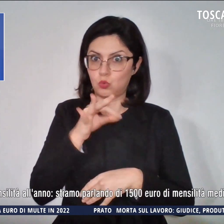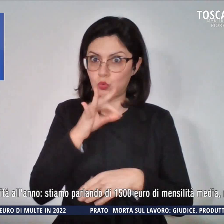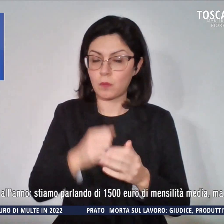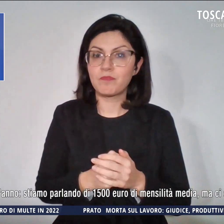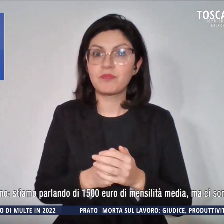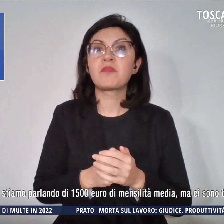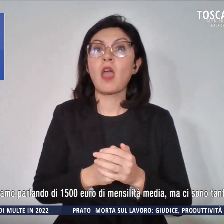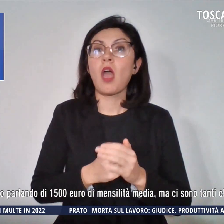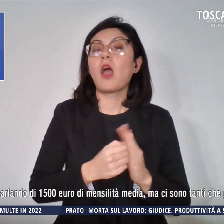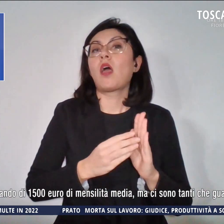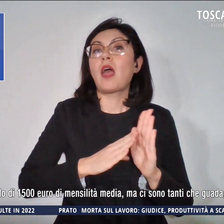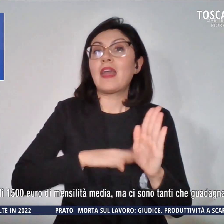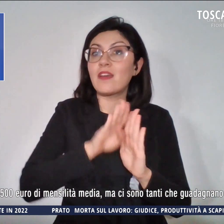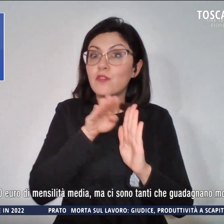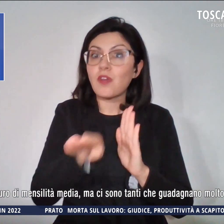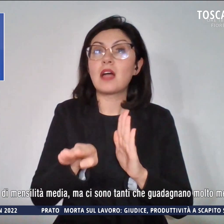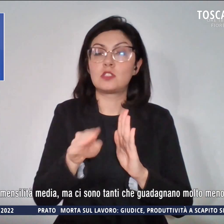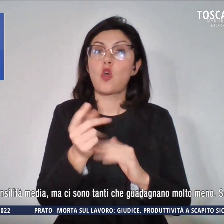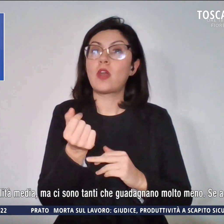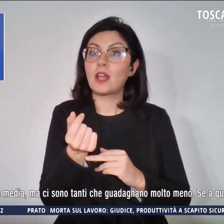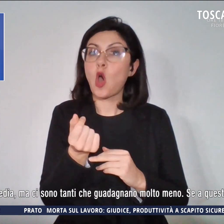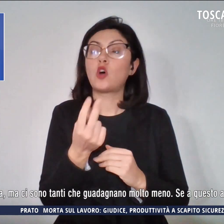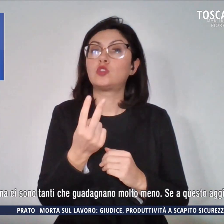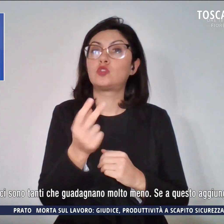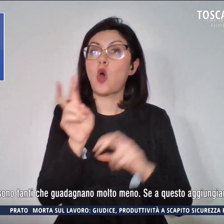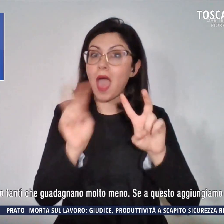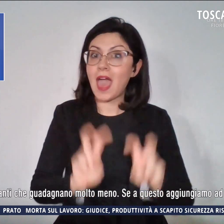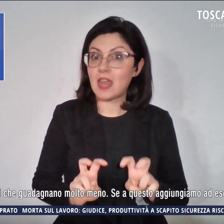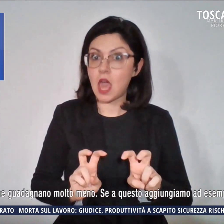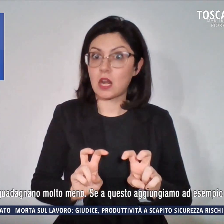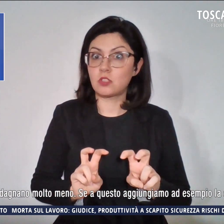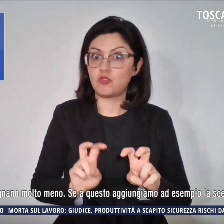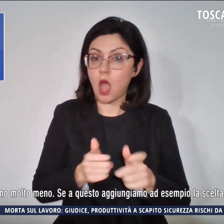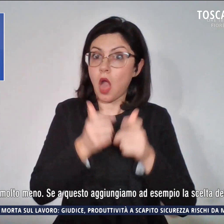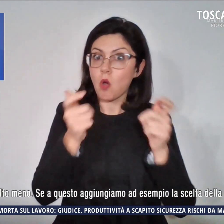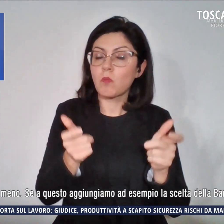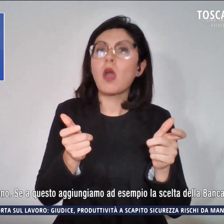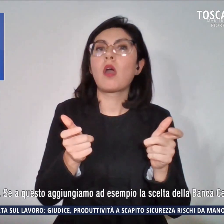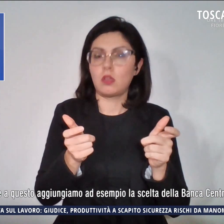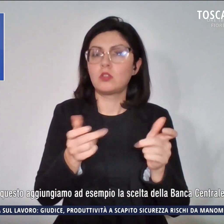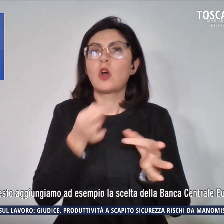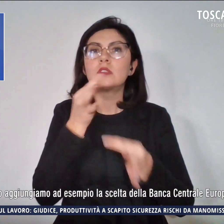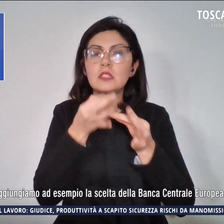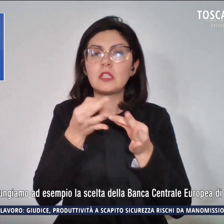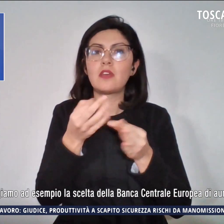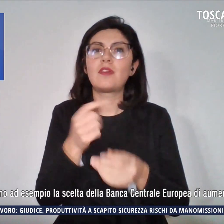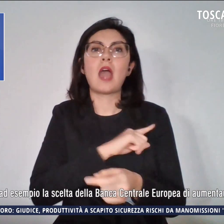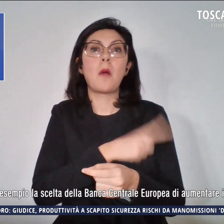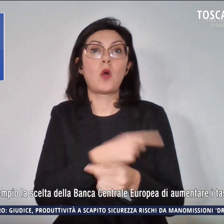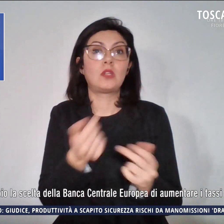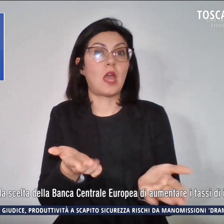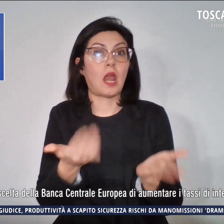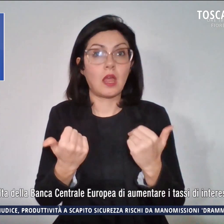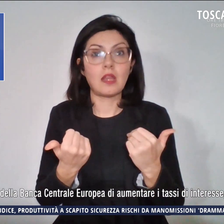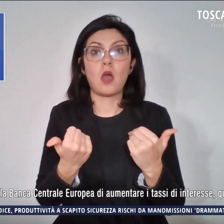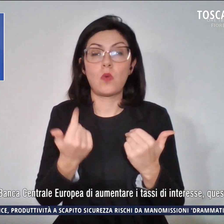costo dell'energia, ha detto Galgani, produce una perdita di potere d'acquisto per i lavoratori dipendenti